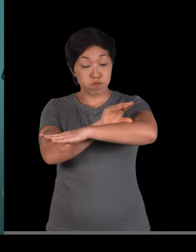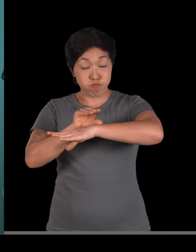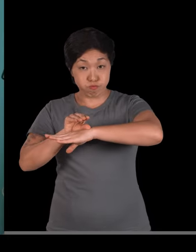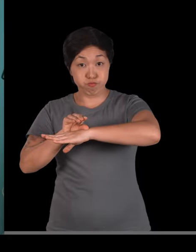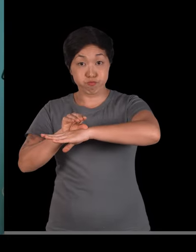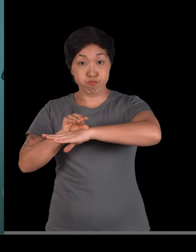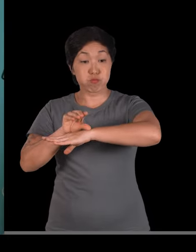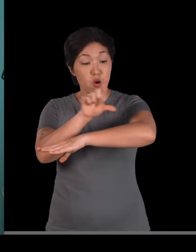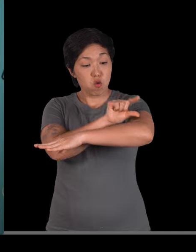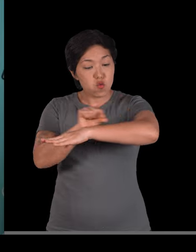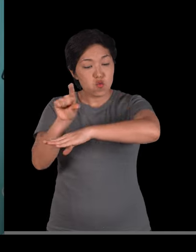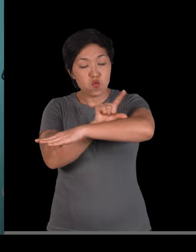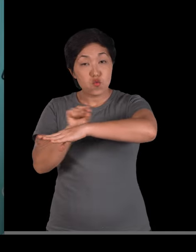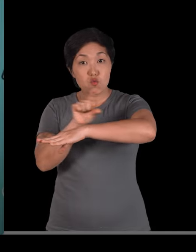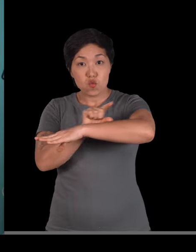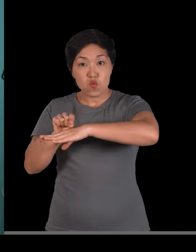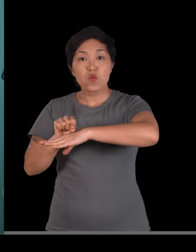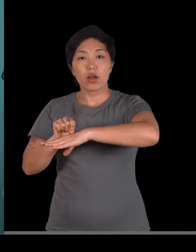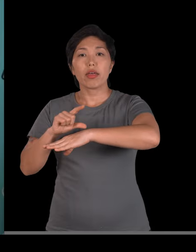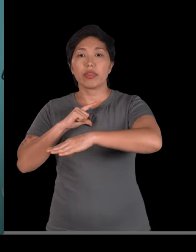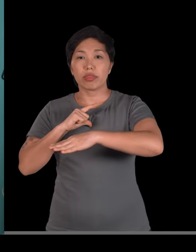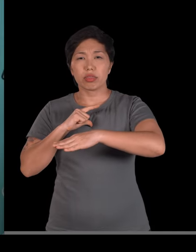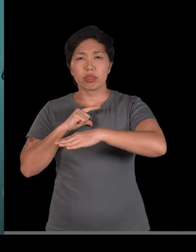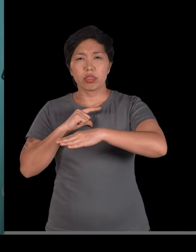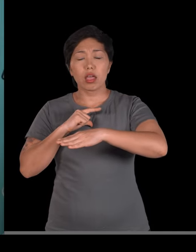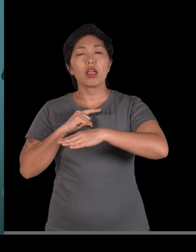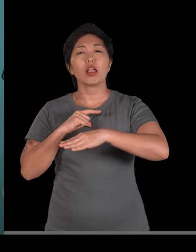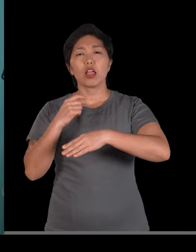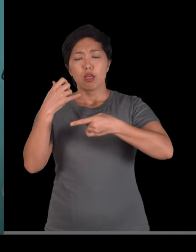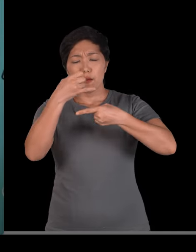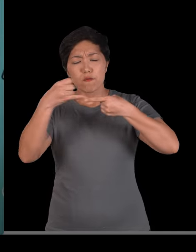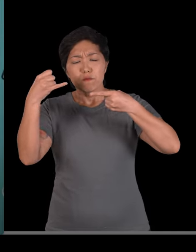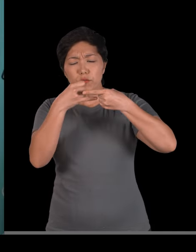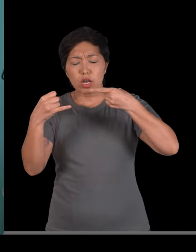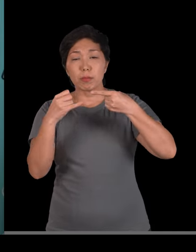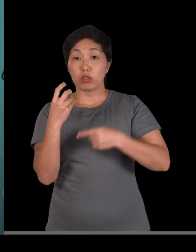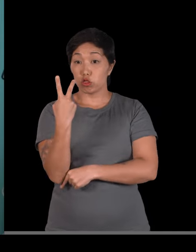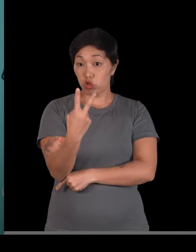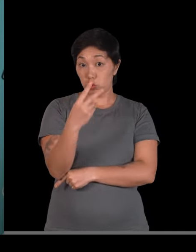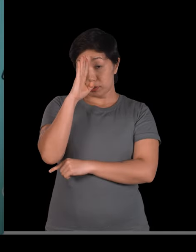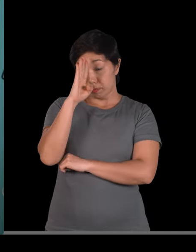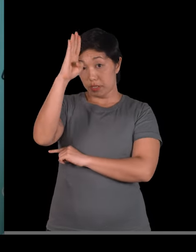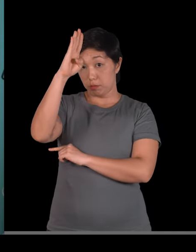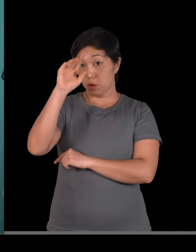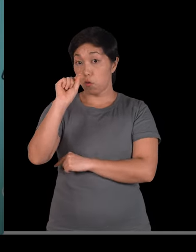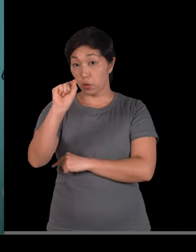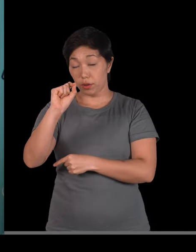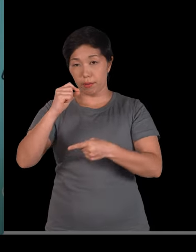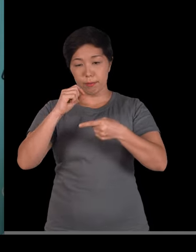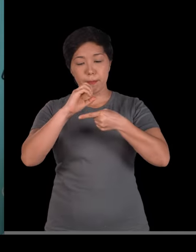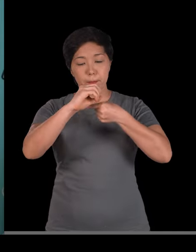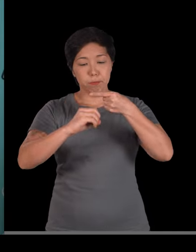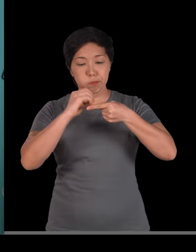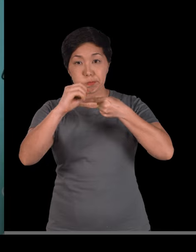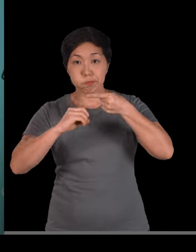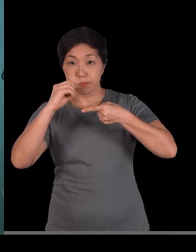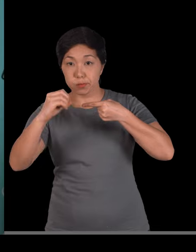musculares que são alongadas. Elas vão ter aí dois filamentos proteicos. Essenciais da movimentação. Que são a actina e a